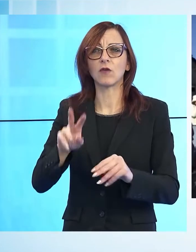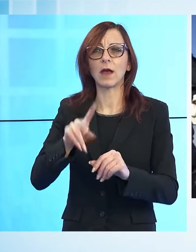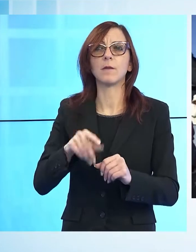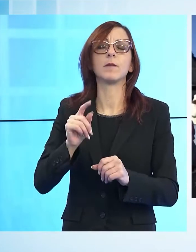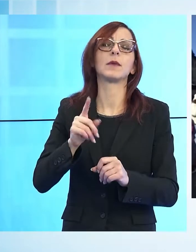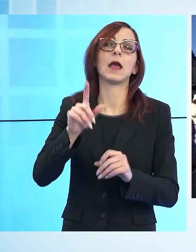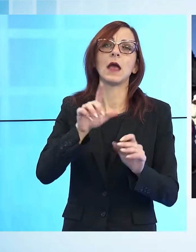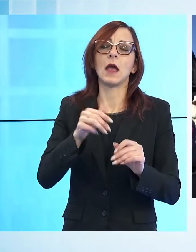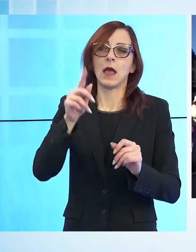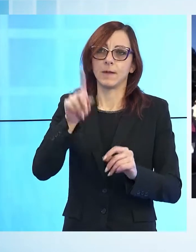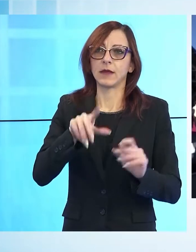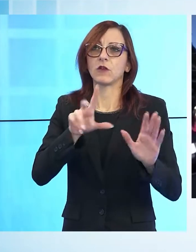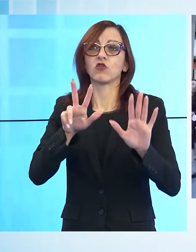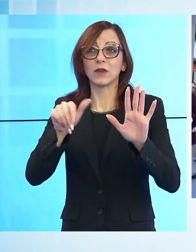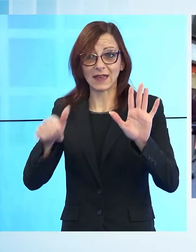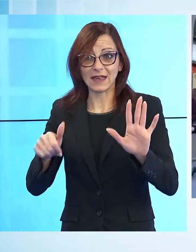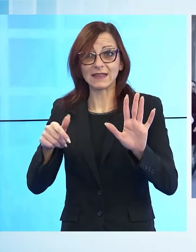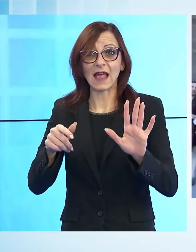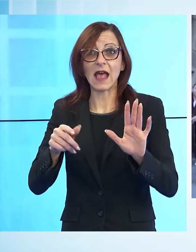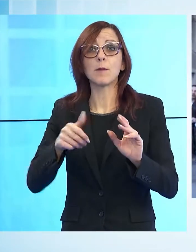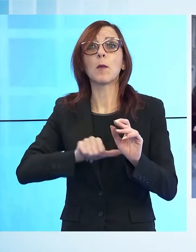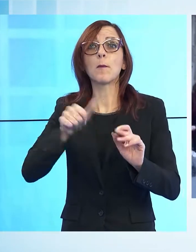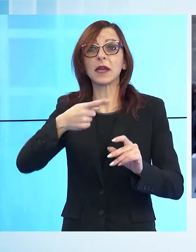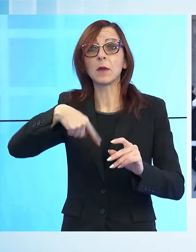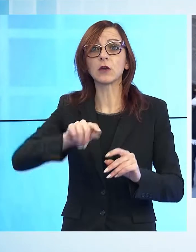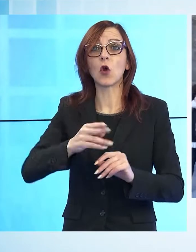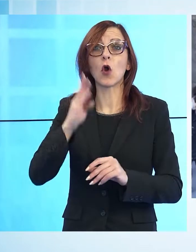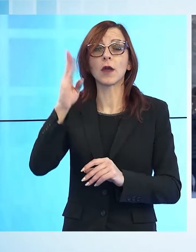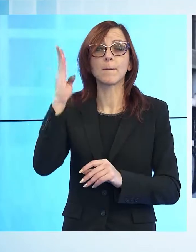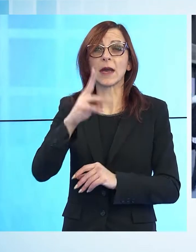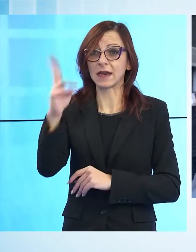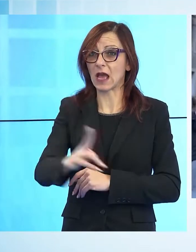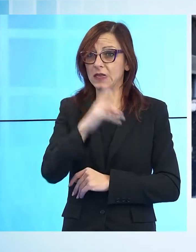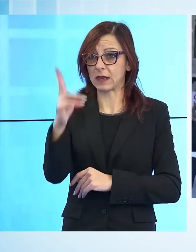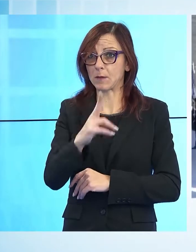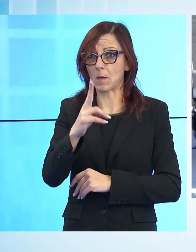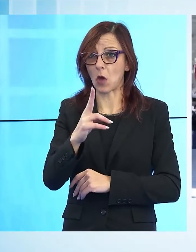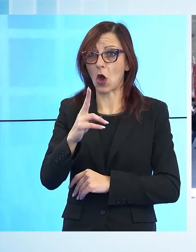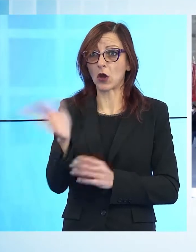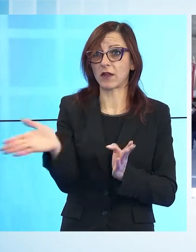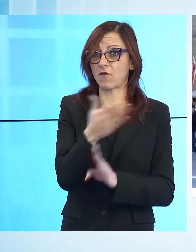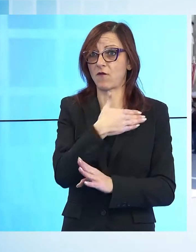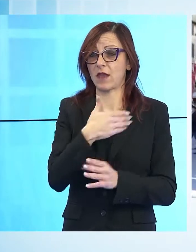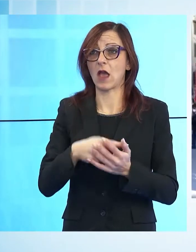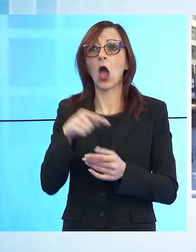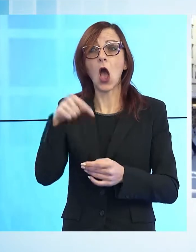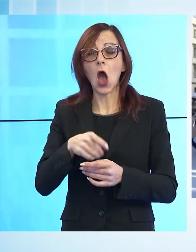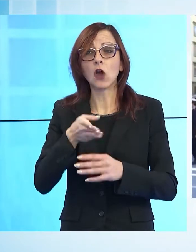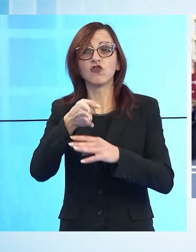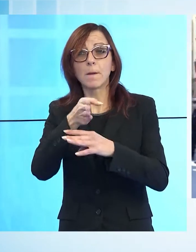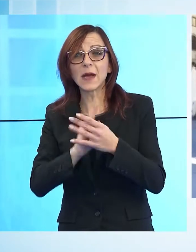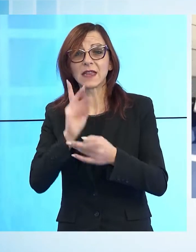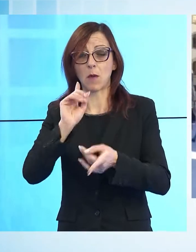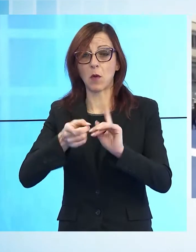Oggi è abolita in 106 paesi del mondo, su circa 200 stati del mondo. Ancora più della metà della